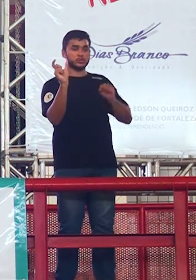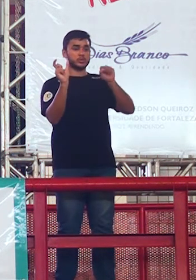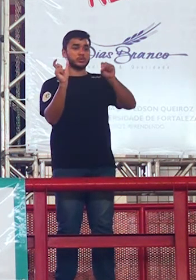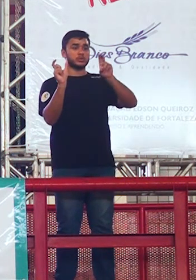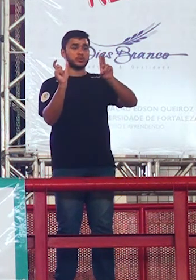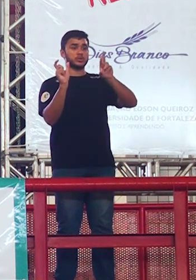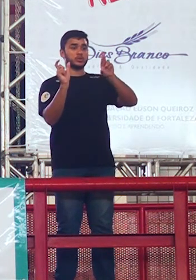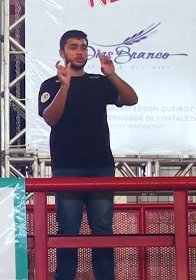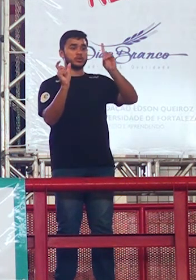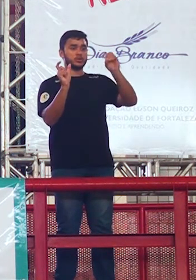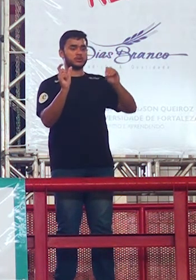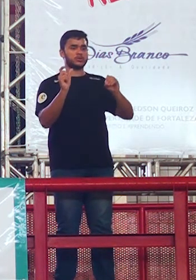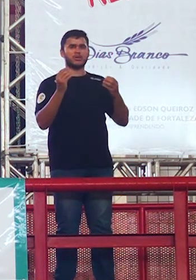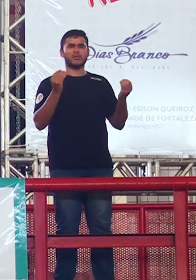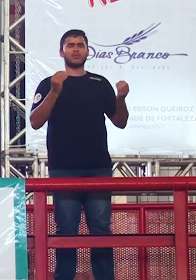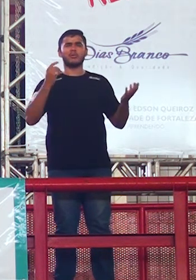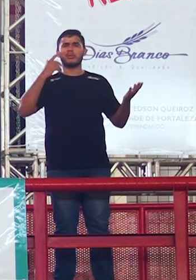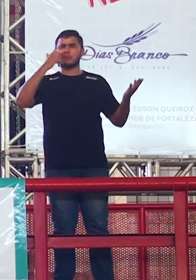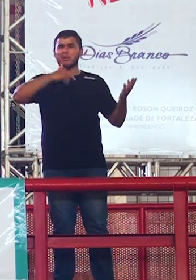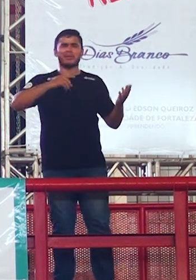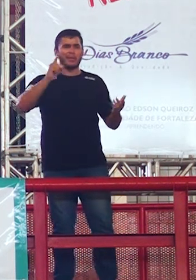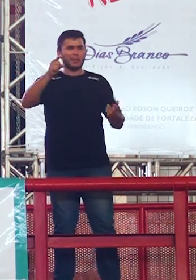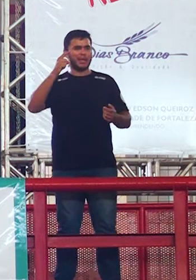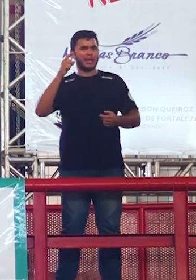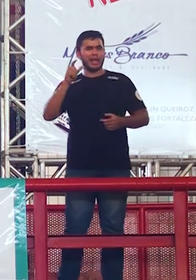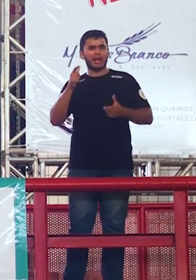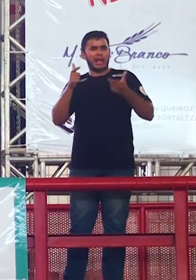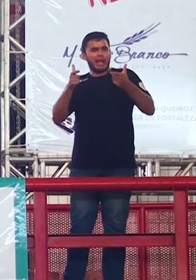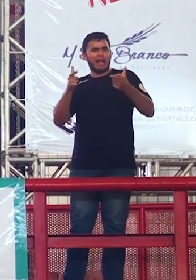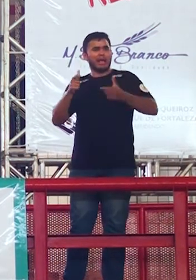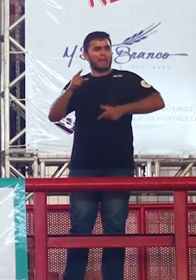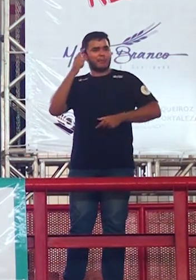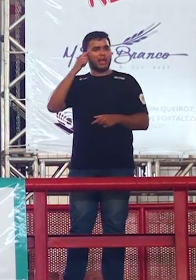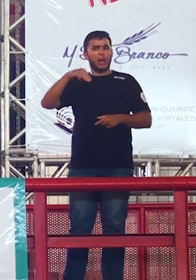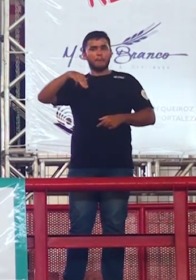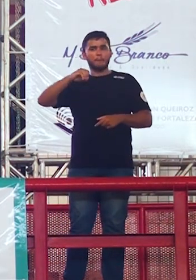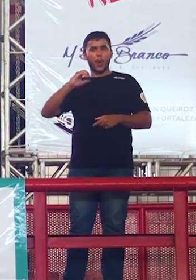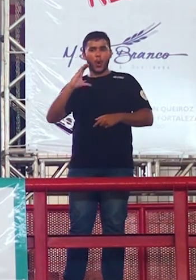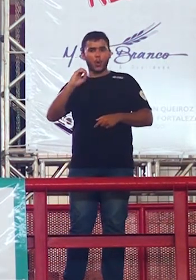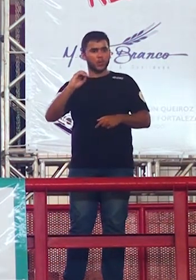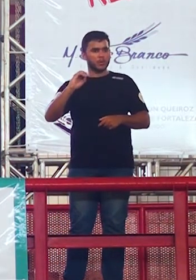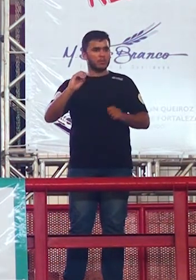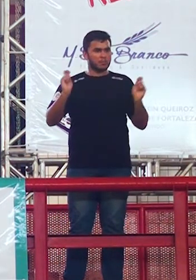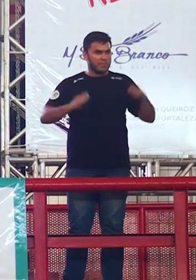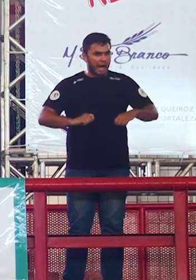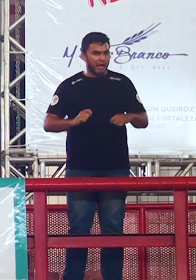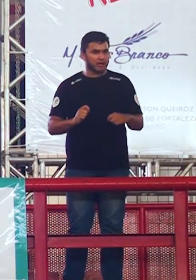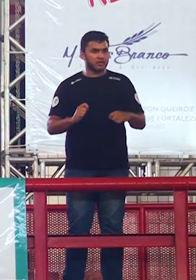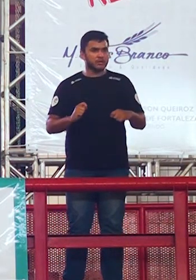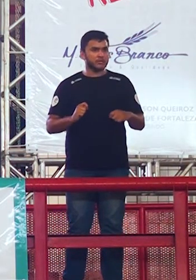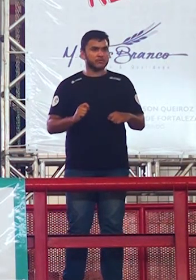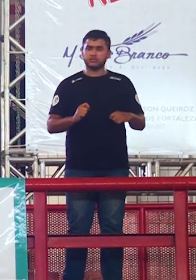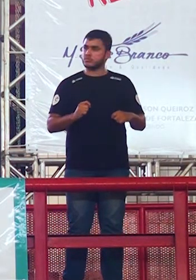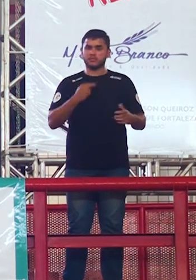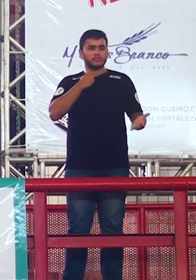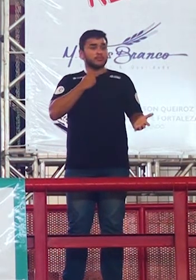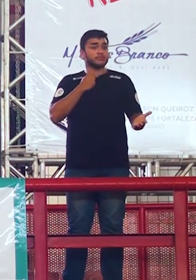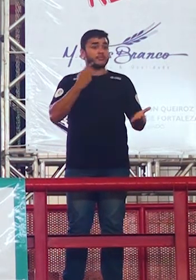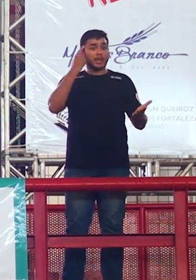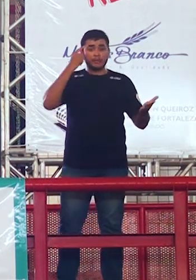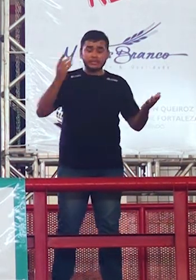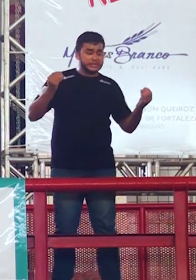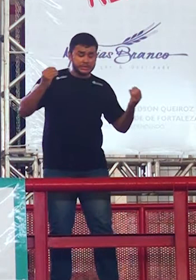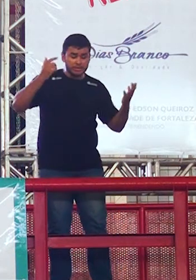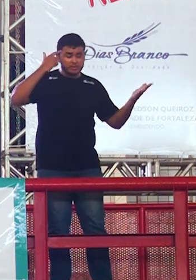a palavra moco o moco o aluno moco é o